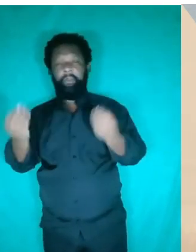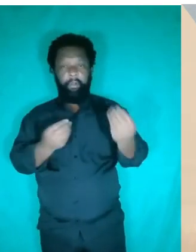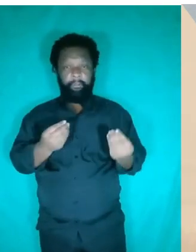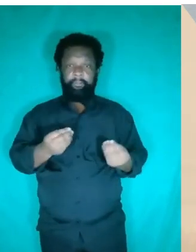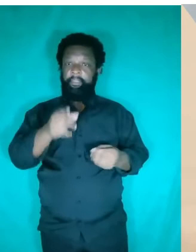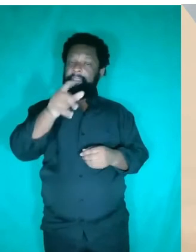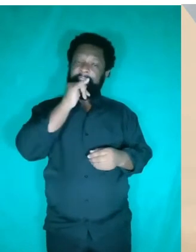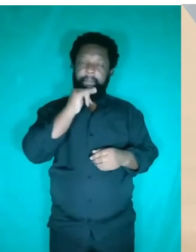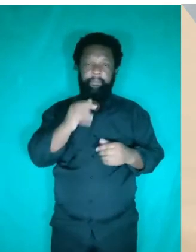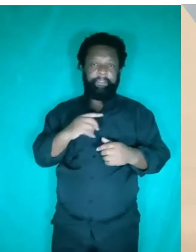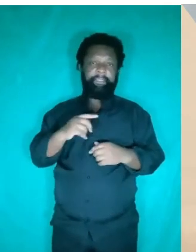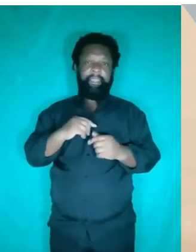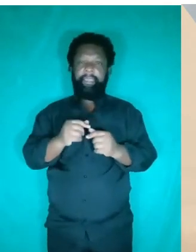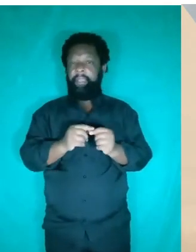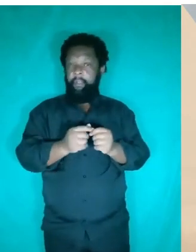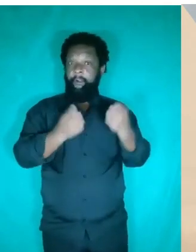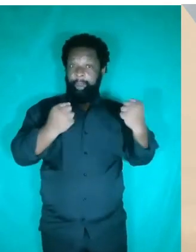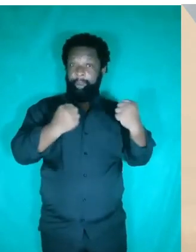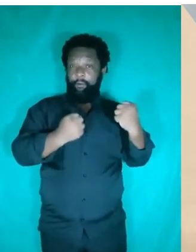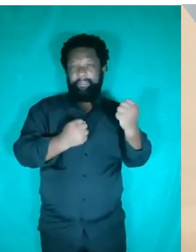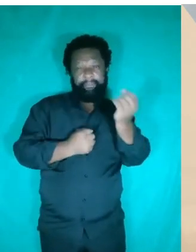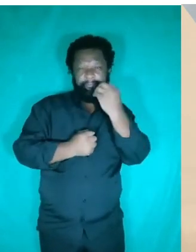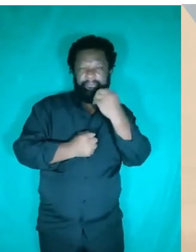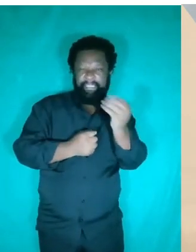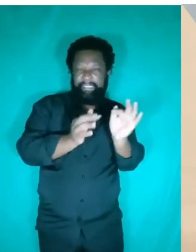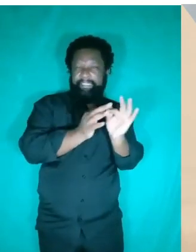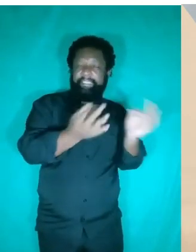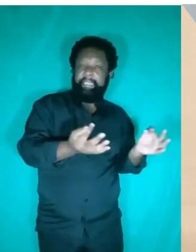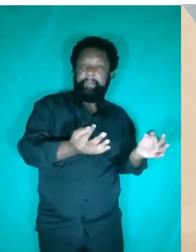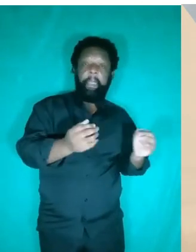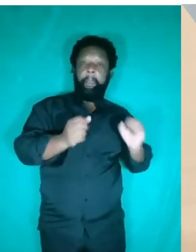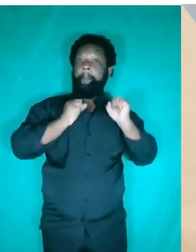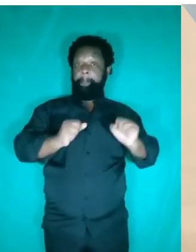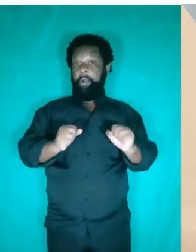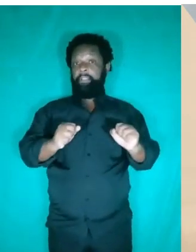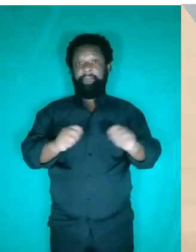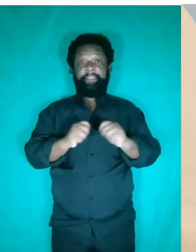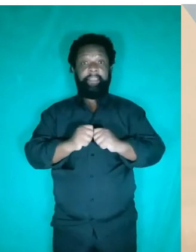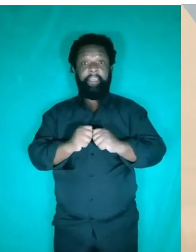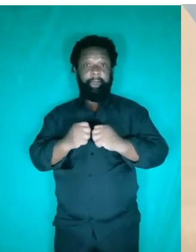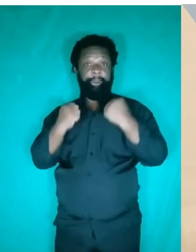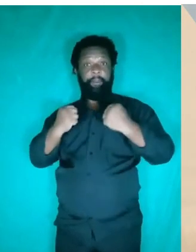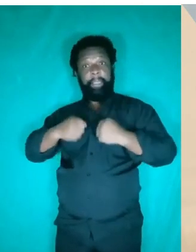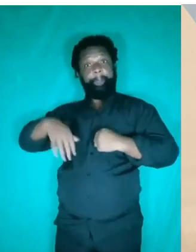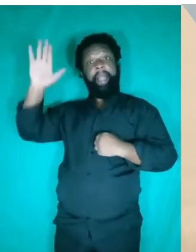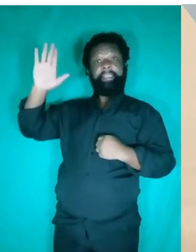consegue, com pequenas forças, você consegue forças maiores, levantar forças